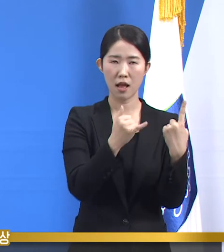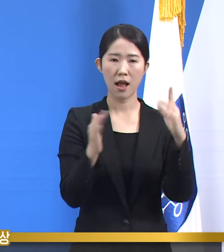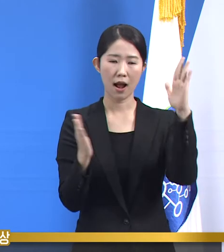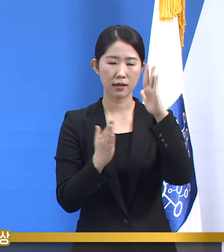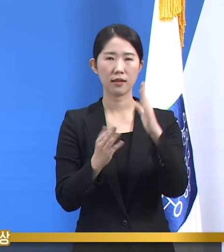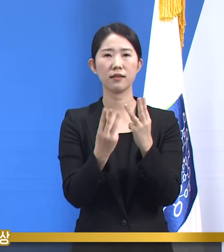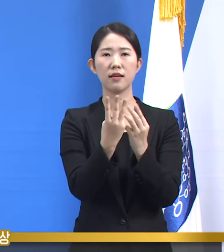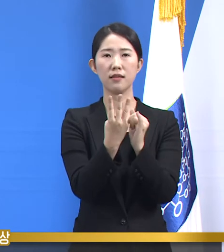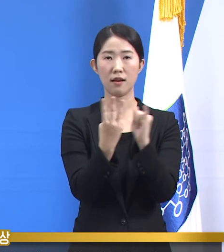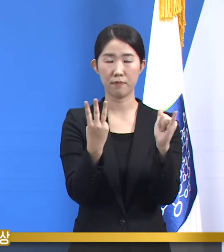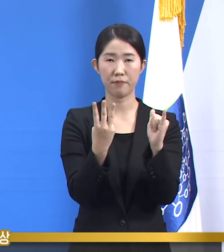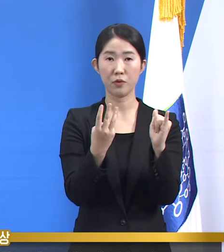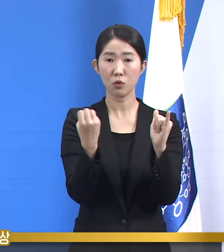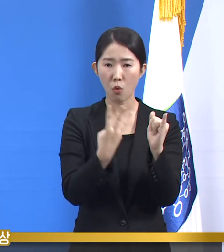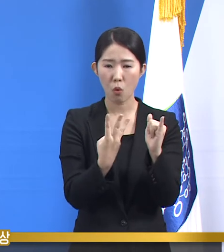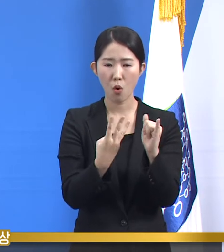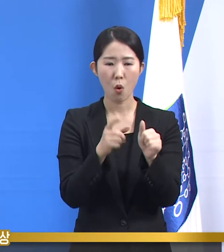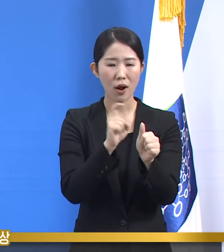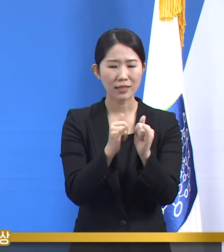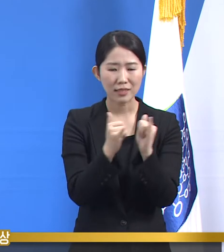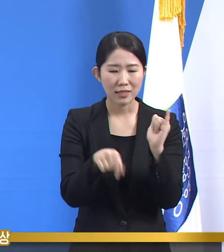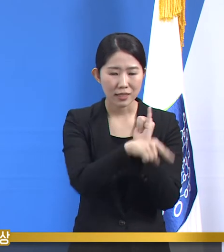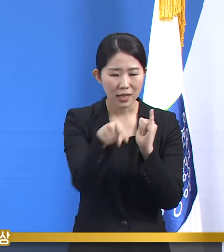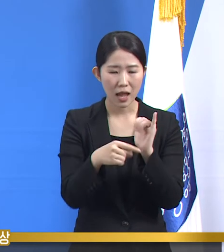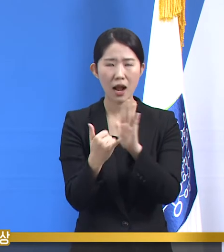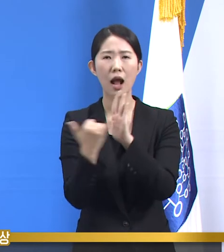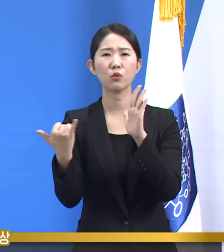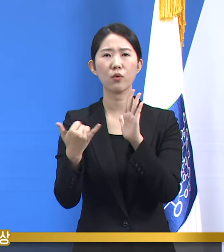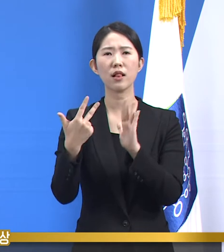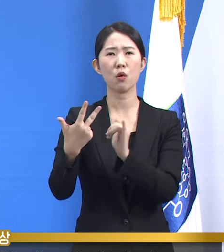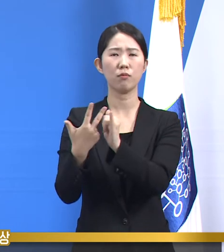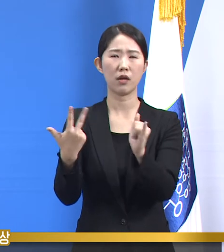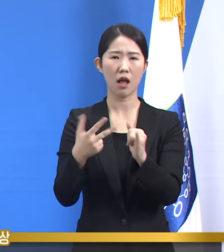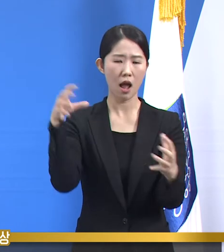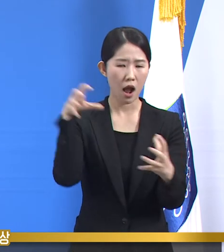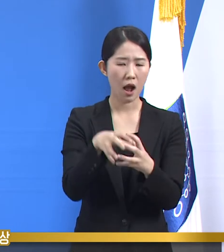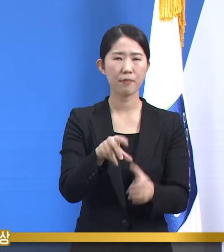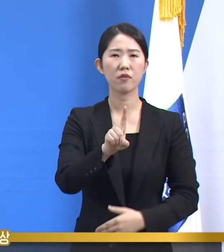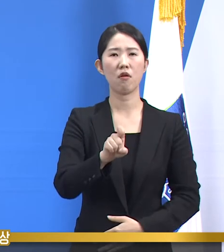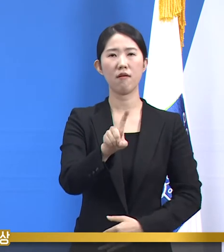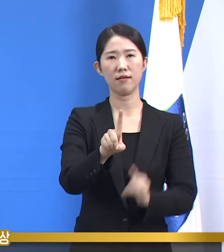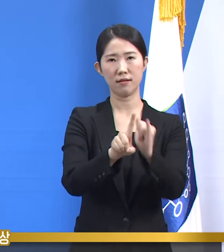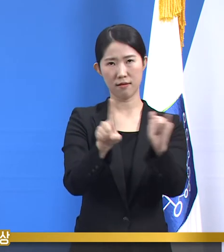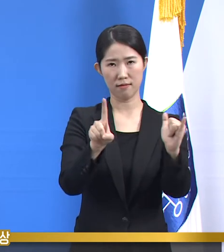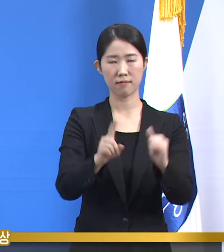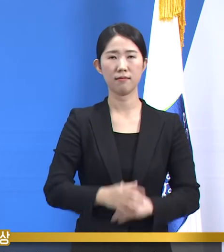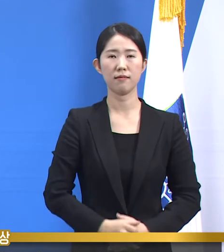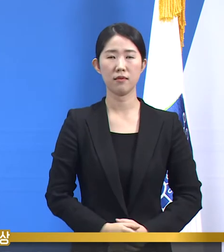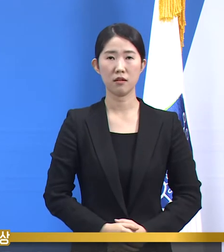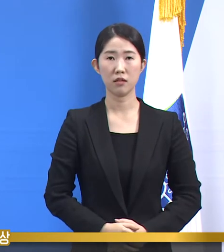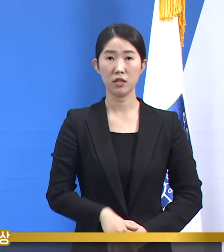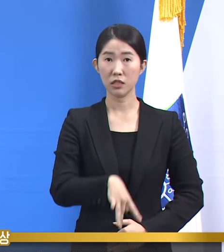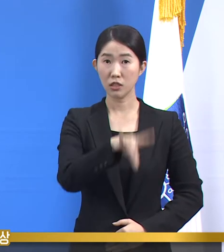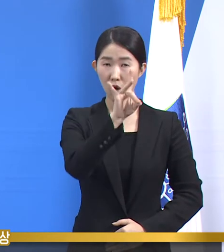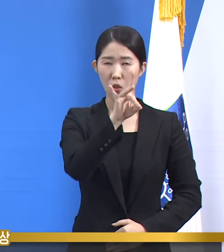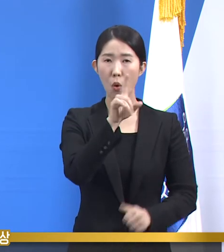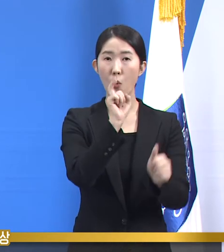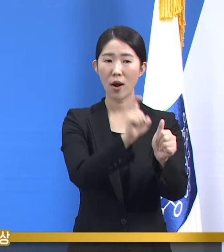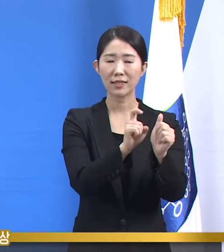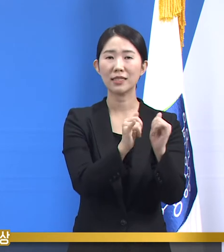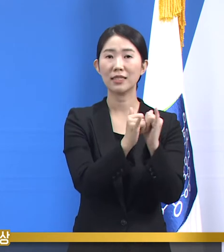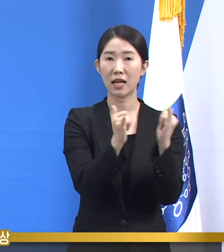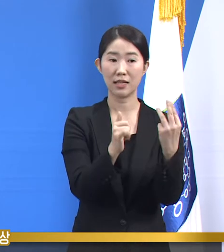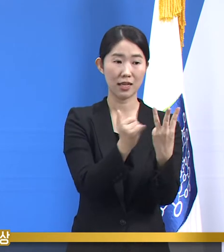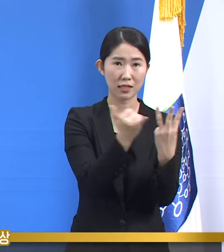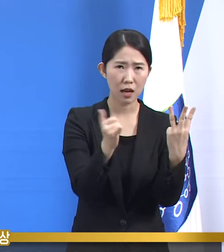3명, 확진자의 가족 7명 등 총 11명으로 늘었습니다. 최초 확진자가 확인된 이후